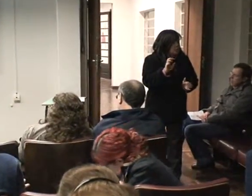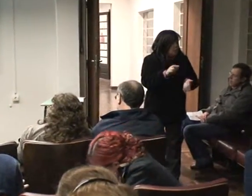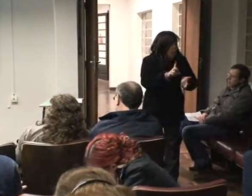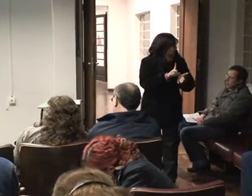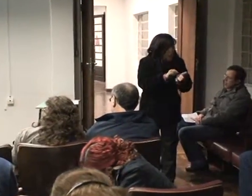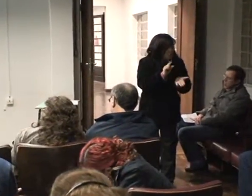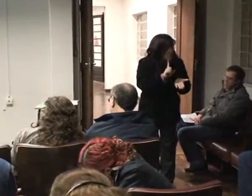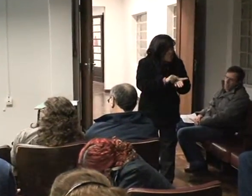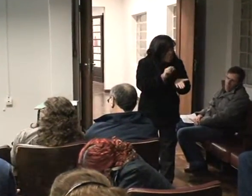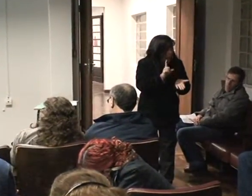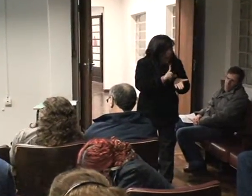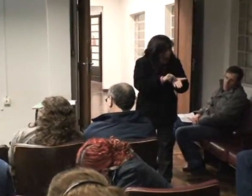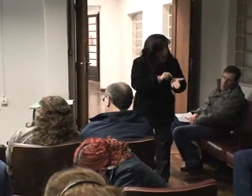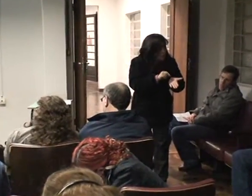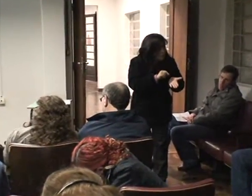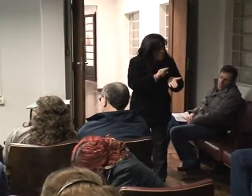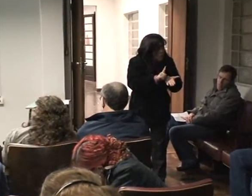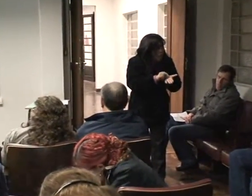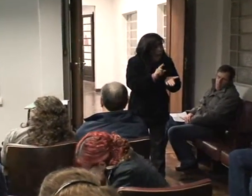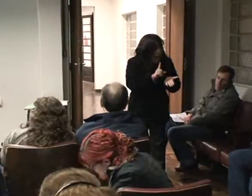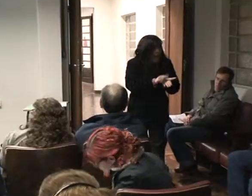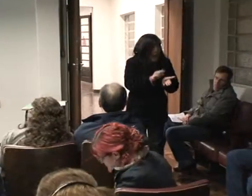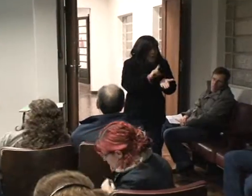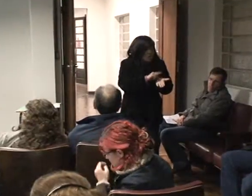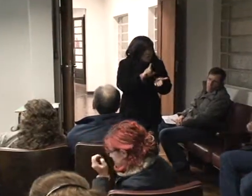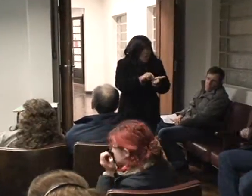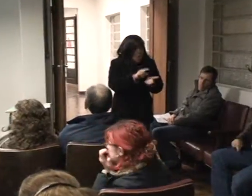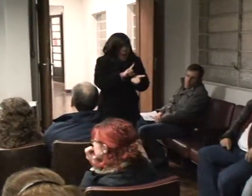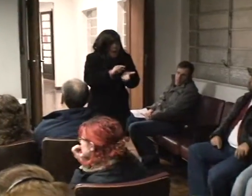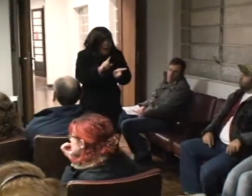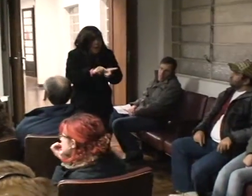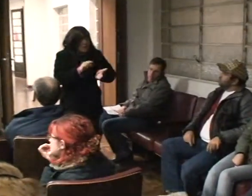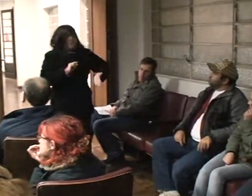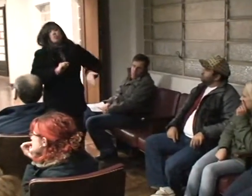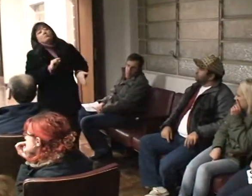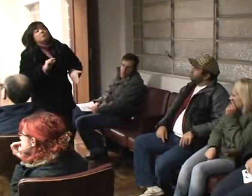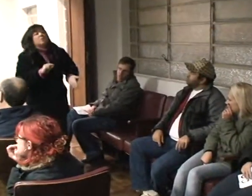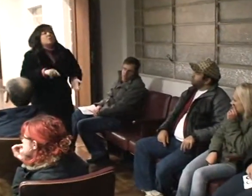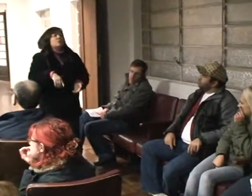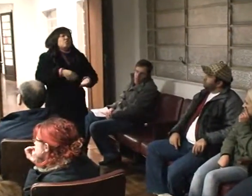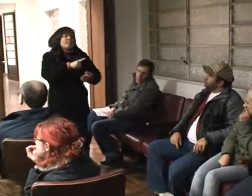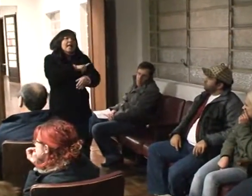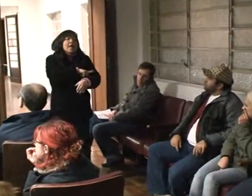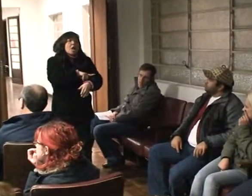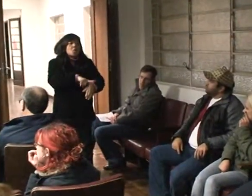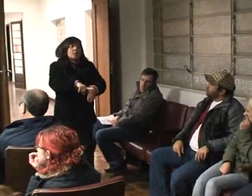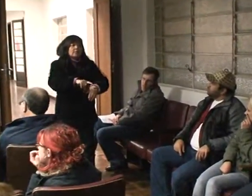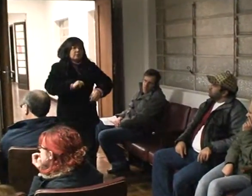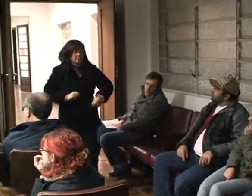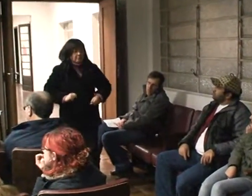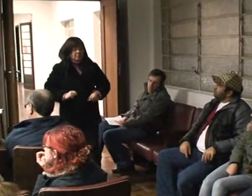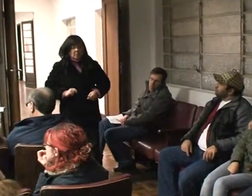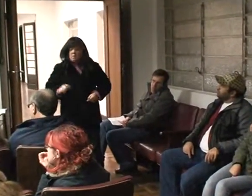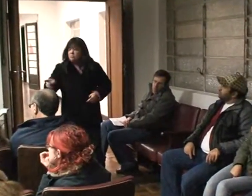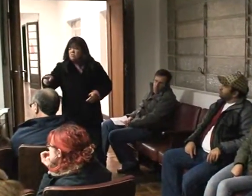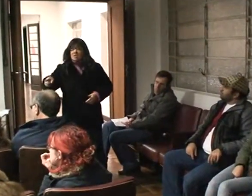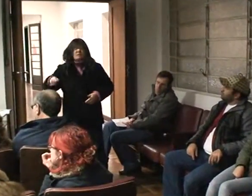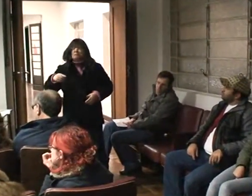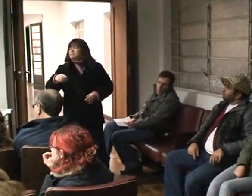não interliga os municípios com os estados. Ele é uma coisa tão fechada que a gente não fica sabendo. Como, por